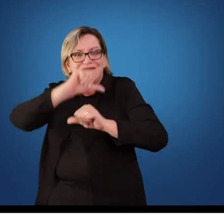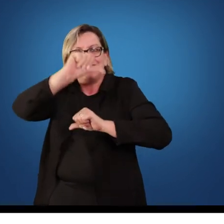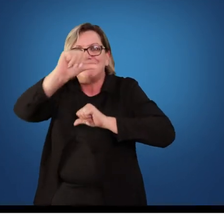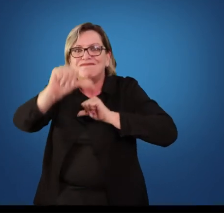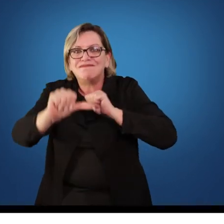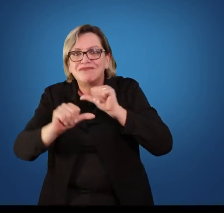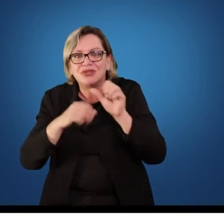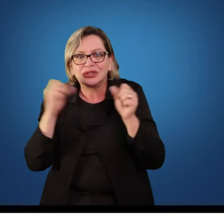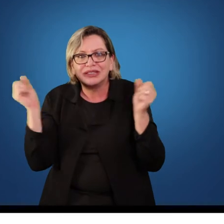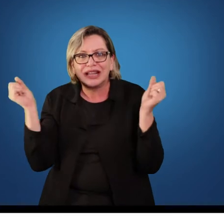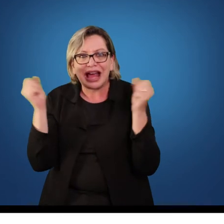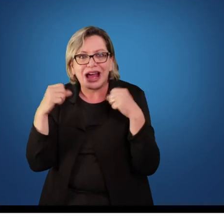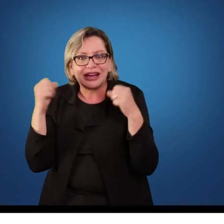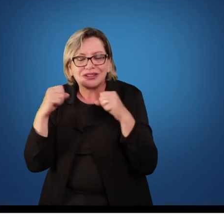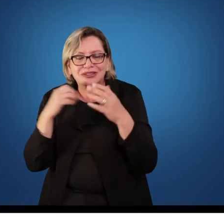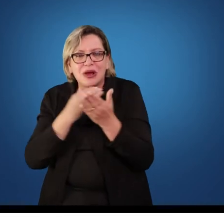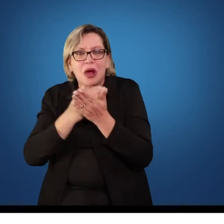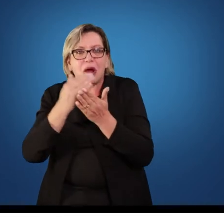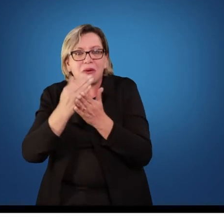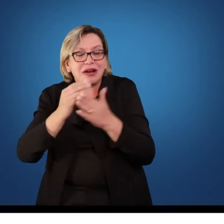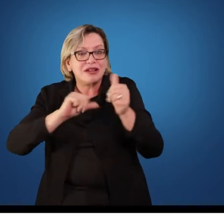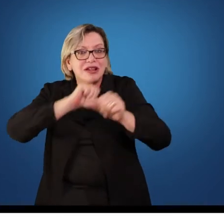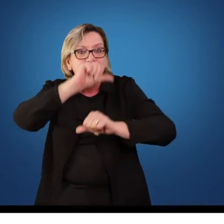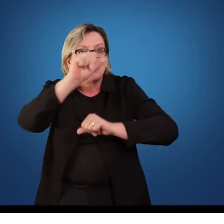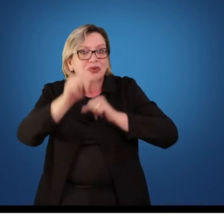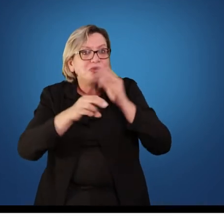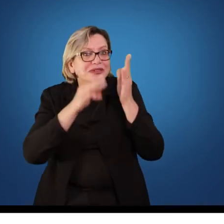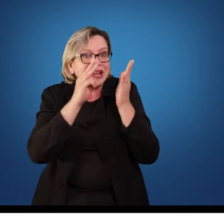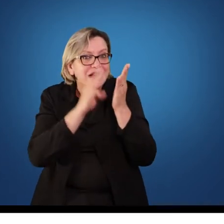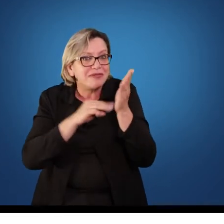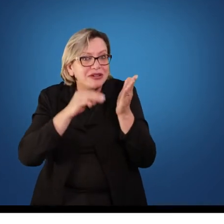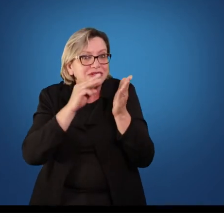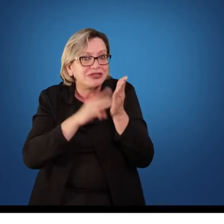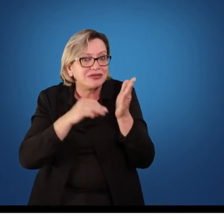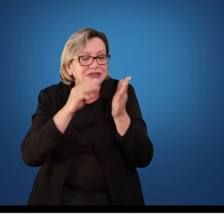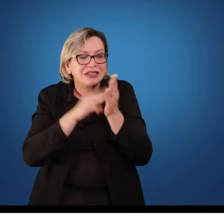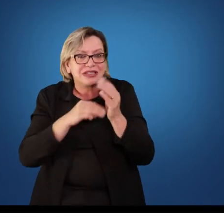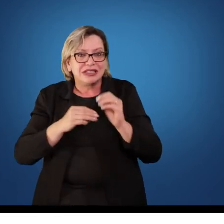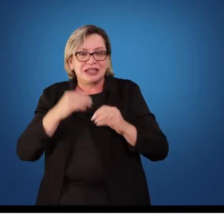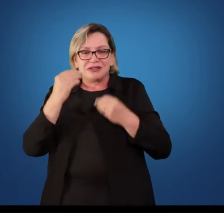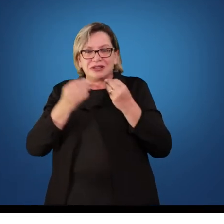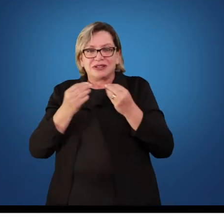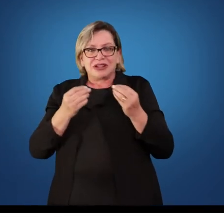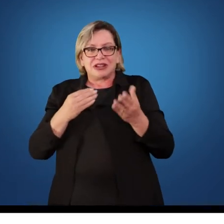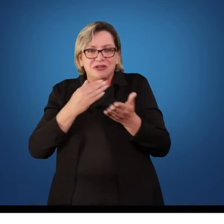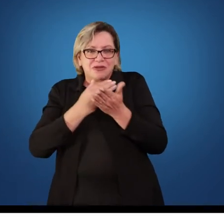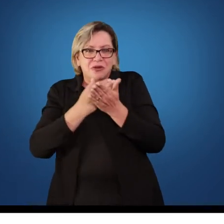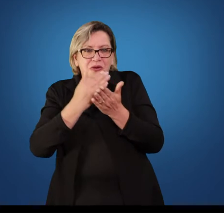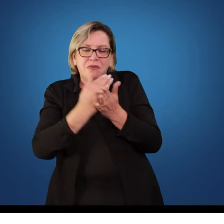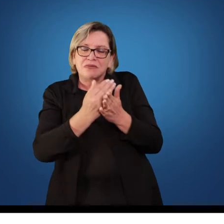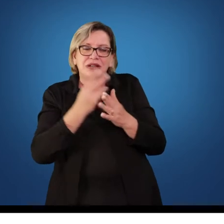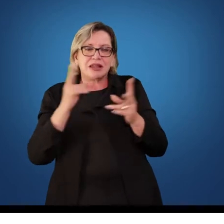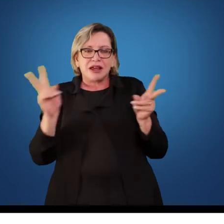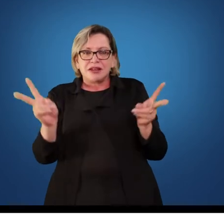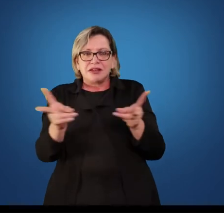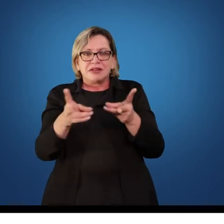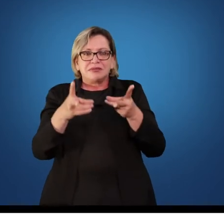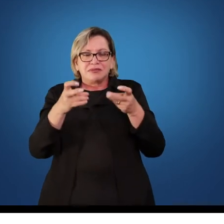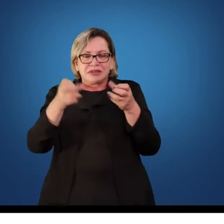foi tirando a parte central no rendimento esportivo e começamos a olhar a Educação Física como um conteúdo